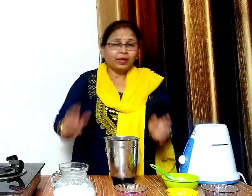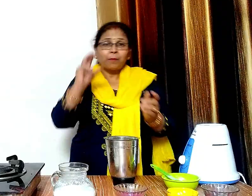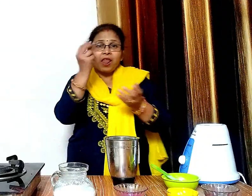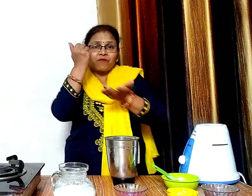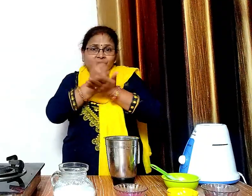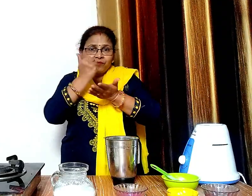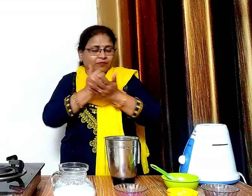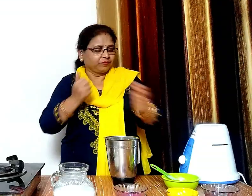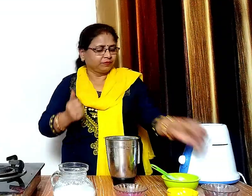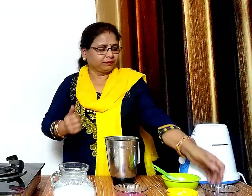कुछ परफ के टुकडे